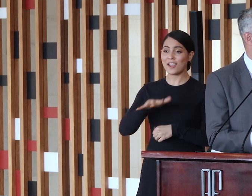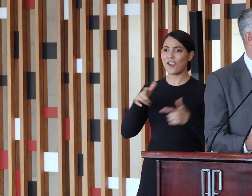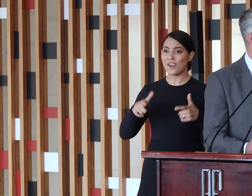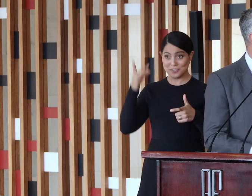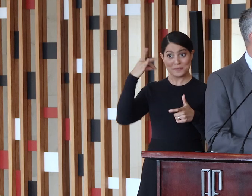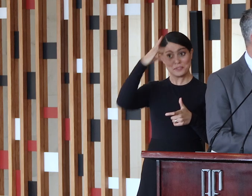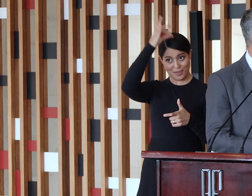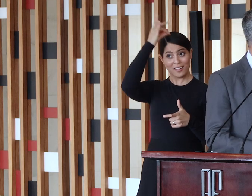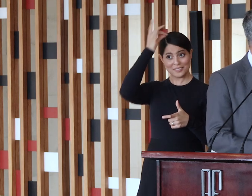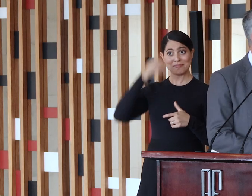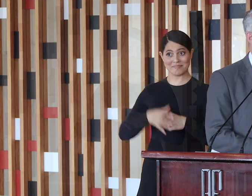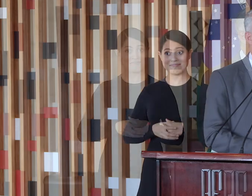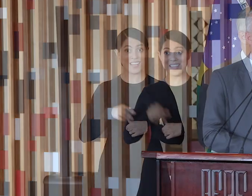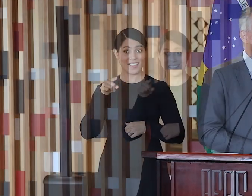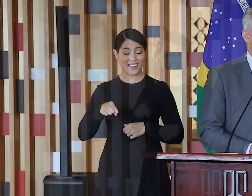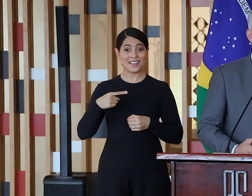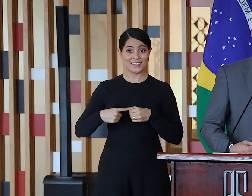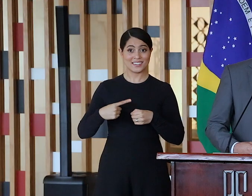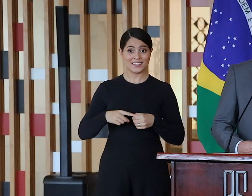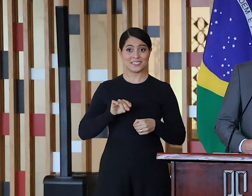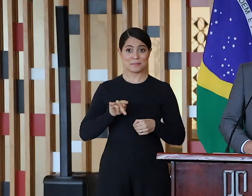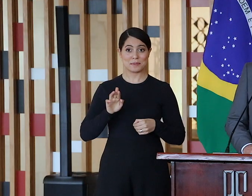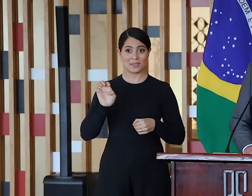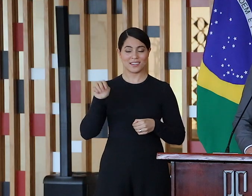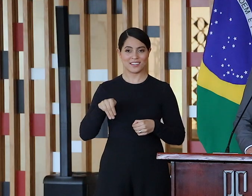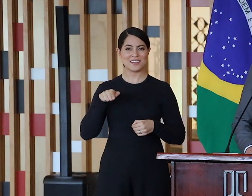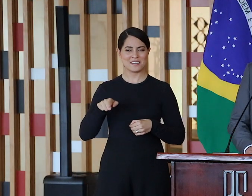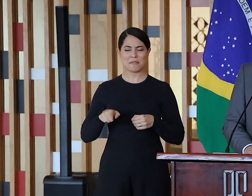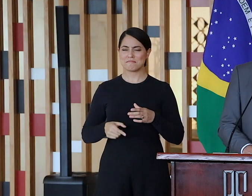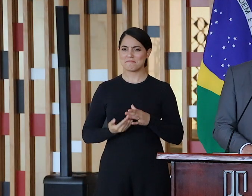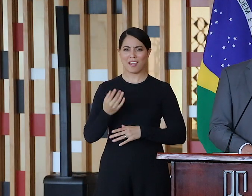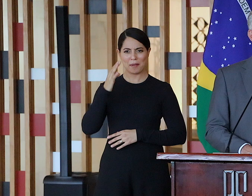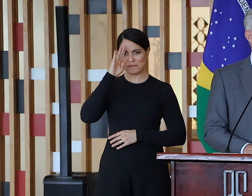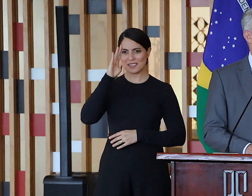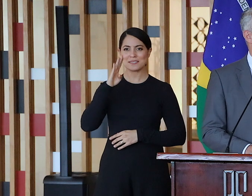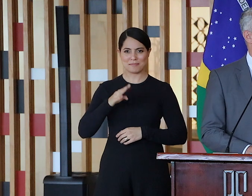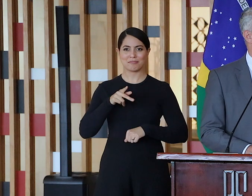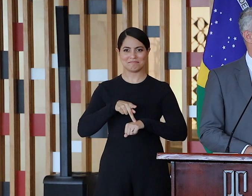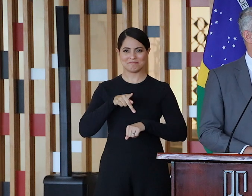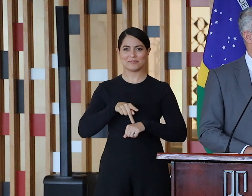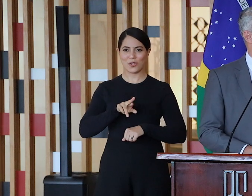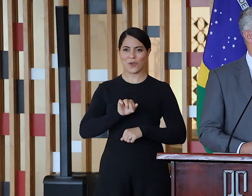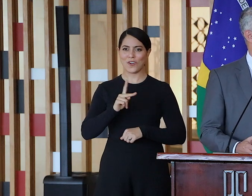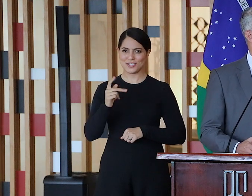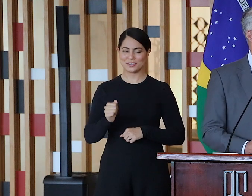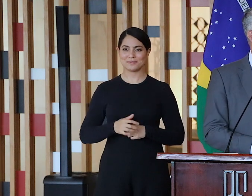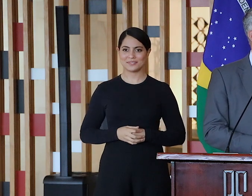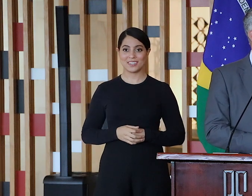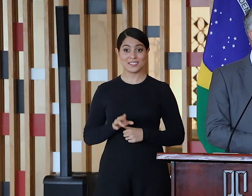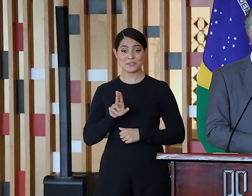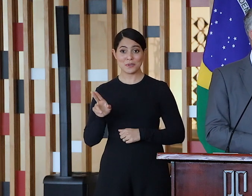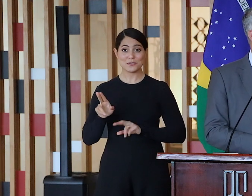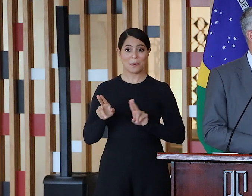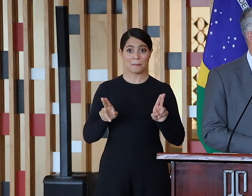O nosso município mãe é Itapimirim. Tão feliz com a incidência e competência de quem escolheu esses dois nomes.